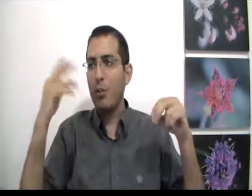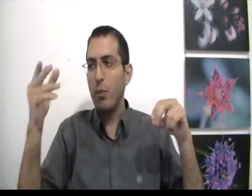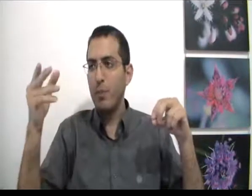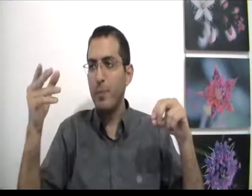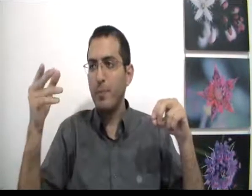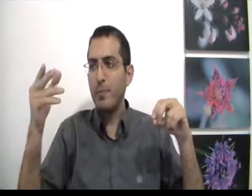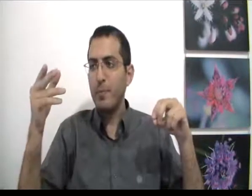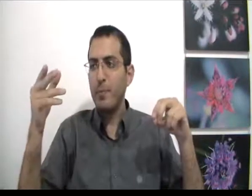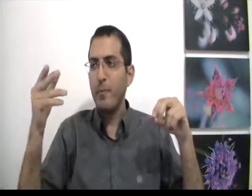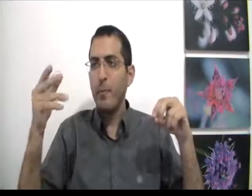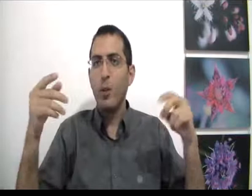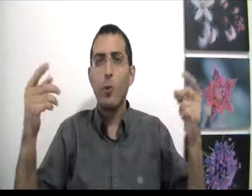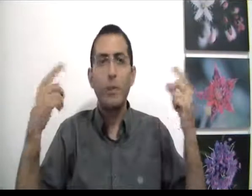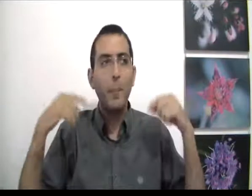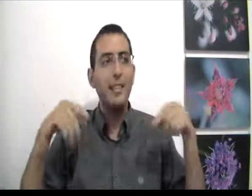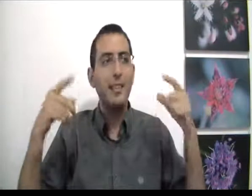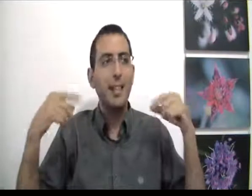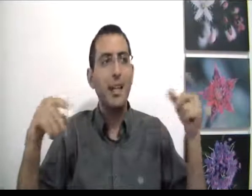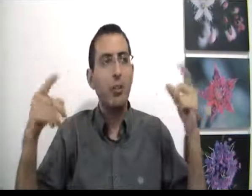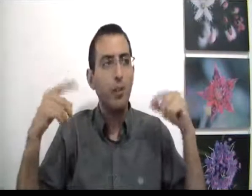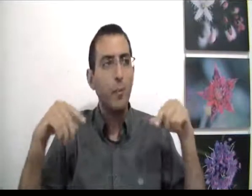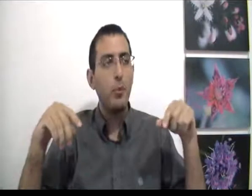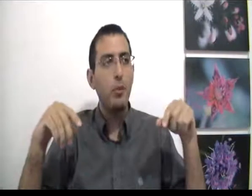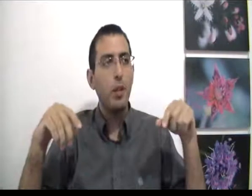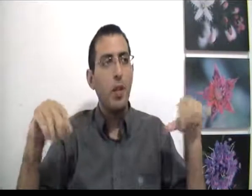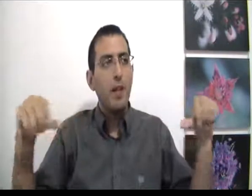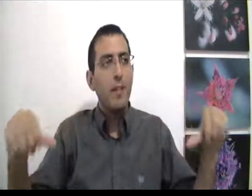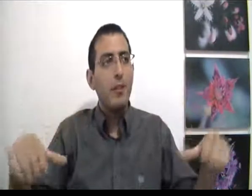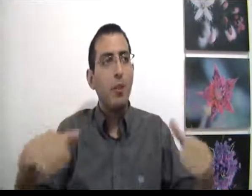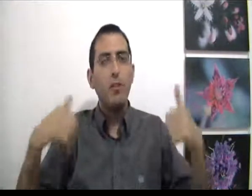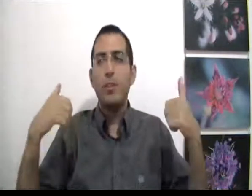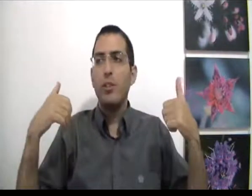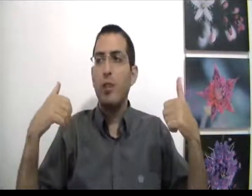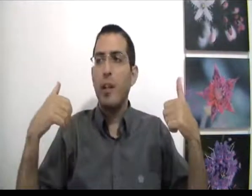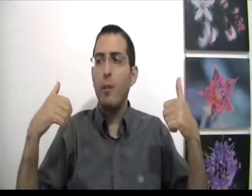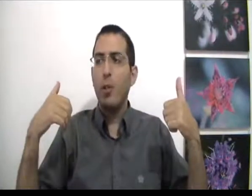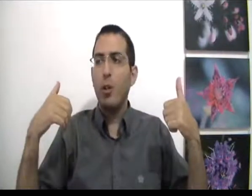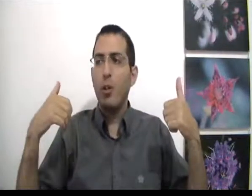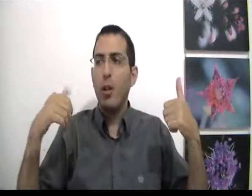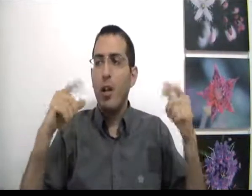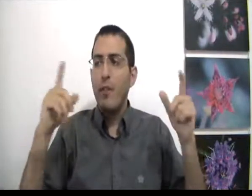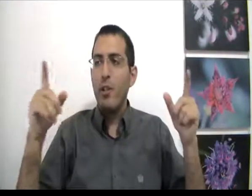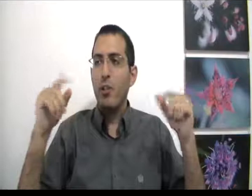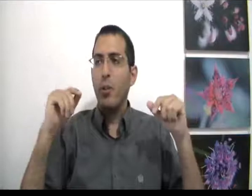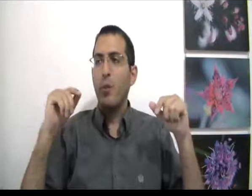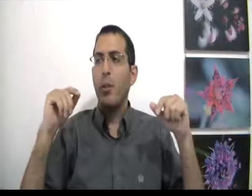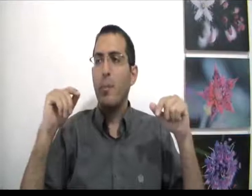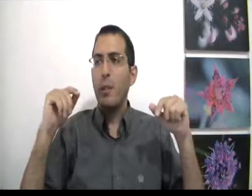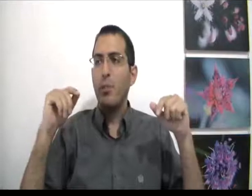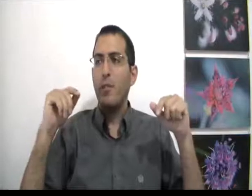טוב הוא תמיד ירצה להרגיש את השלמות ואת הטוב שנובע מתוכו ושלא תלוי בשום דבר